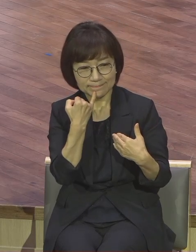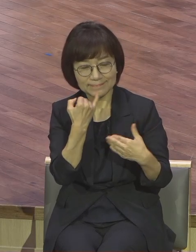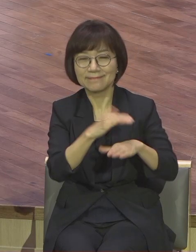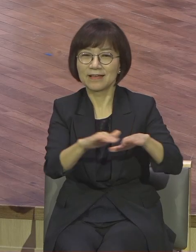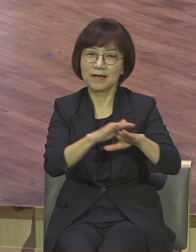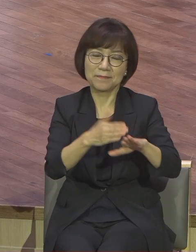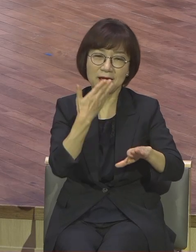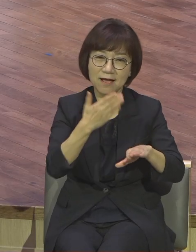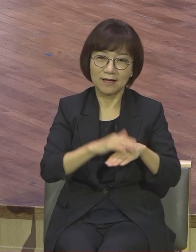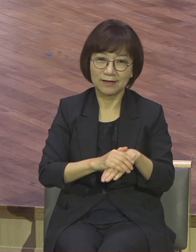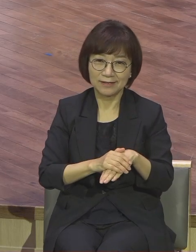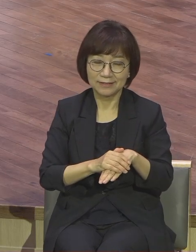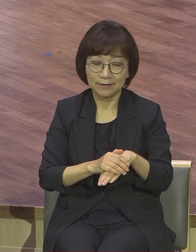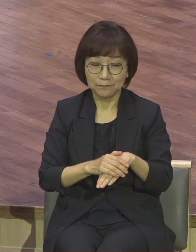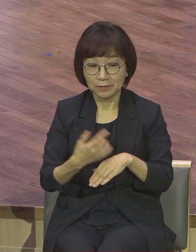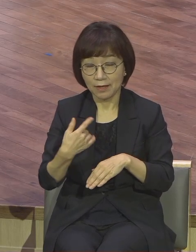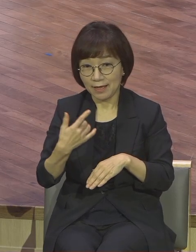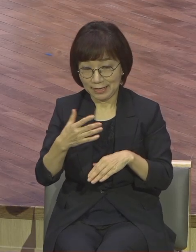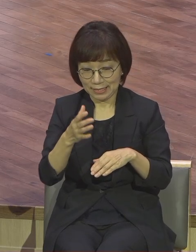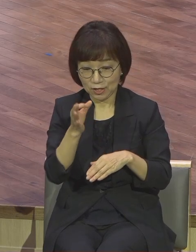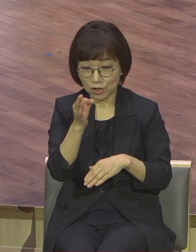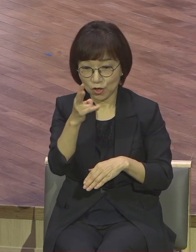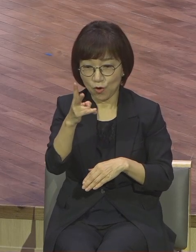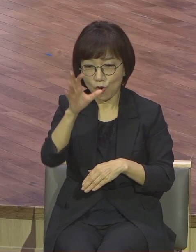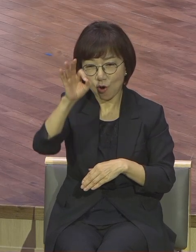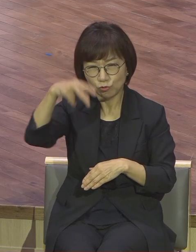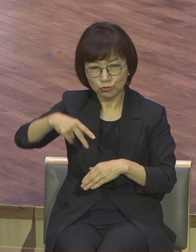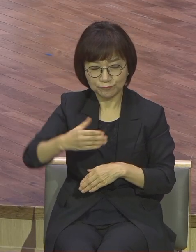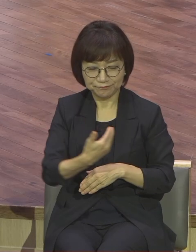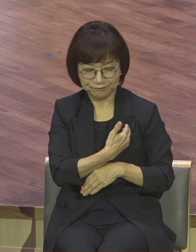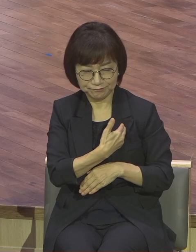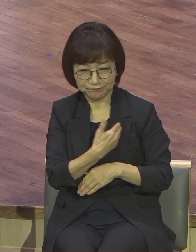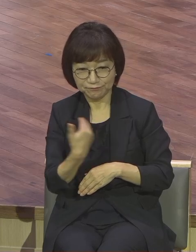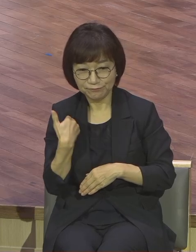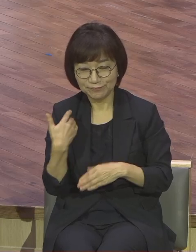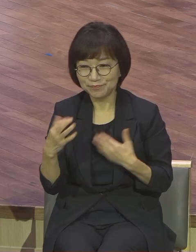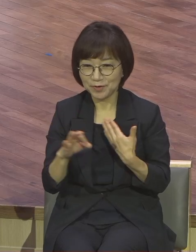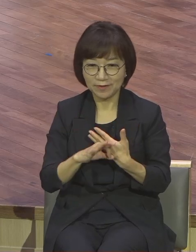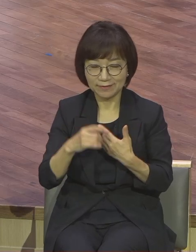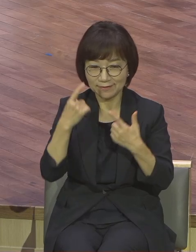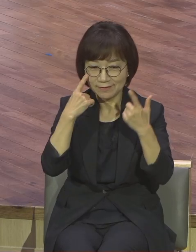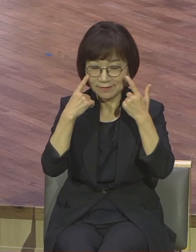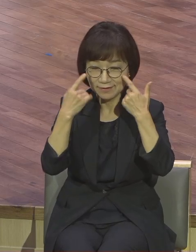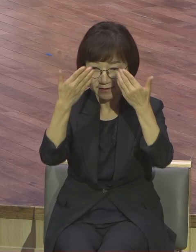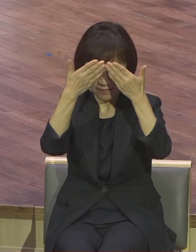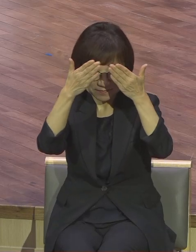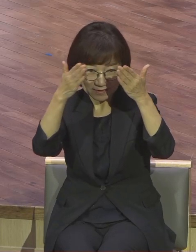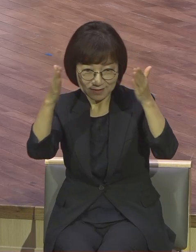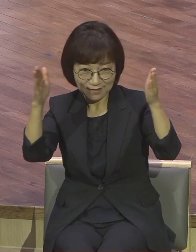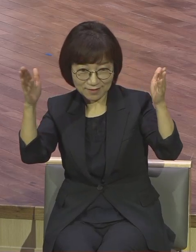생각과 보는 것이 좀 넓어지죠 사람이 쫄려버리면 사람이 염려 걷기 잡혀버려 생각이 좁아져버려